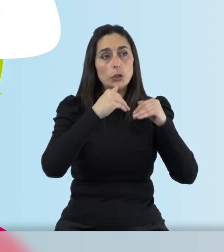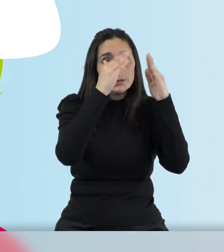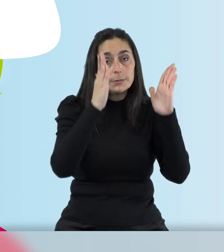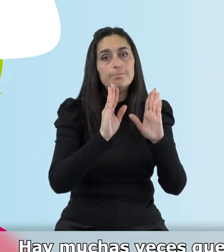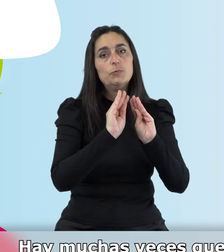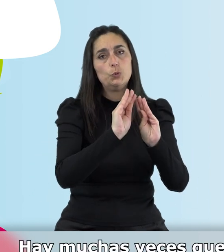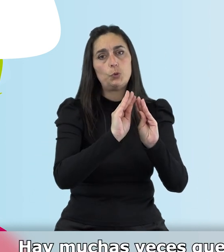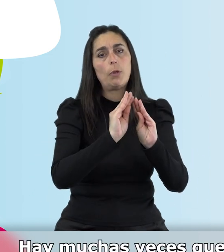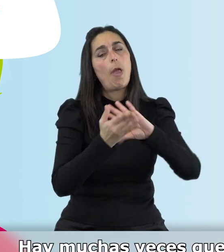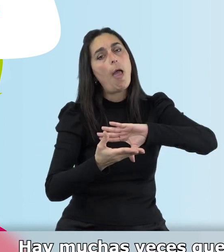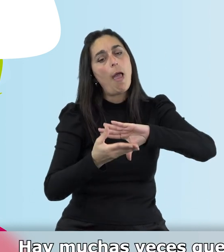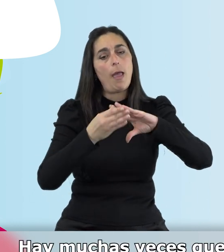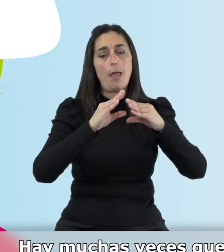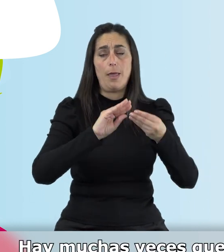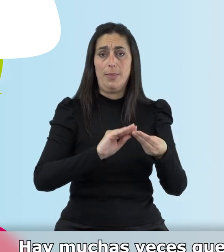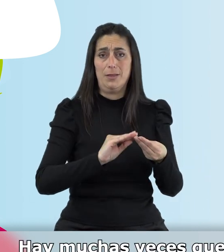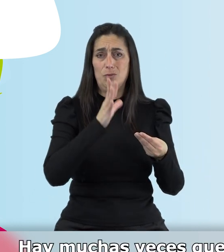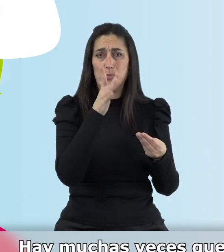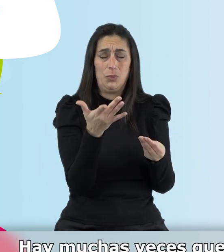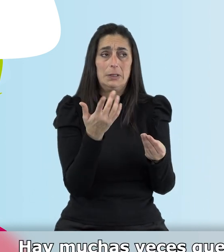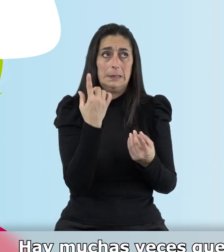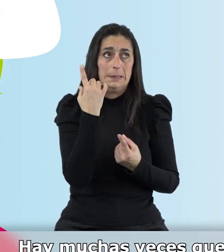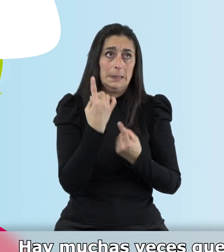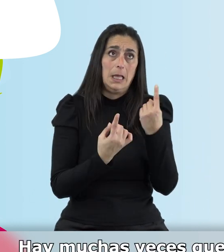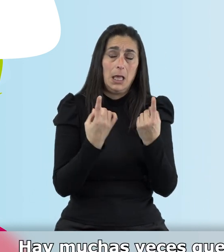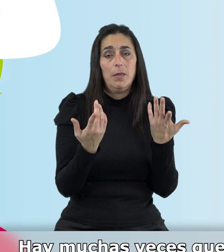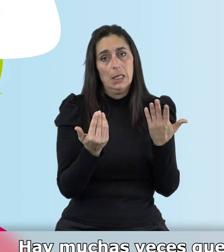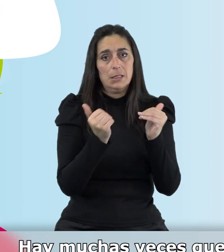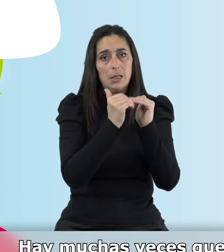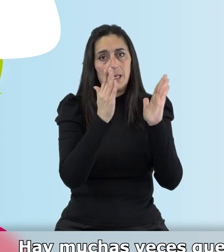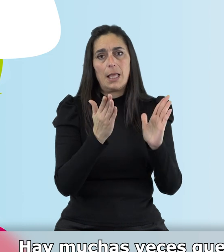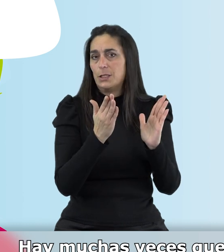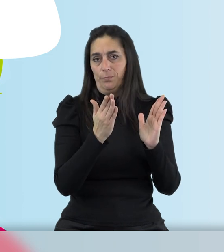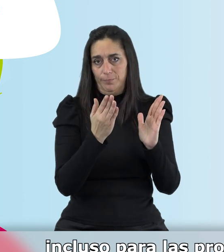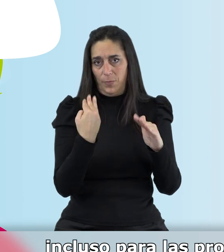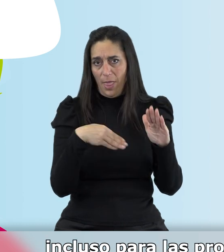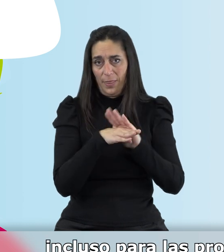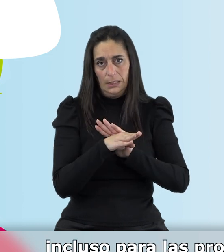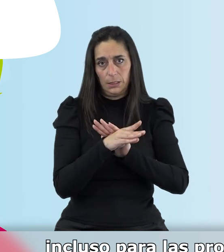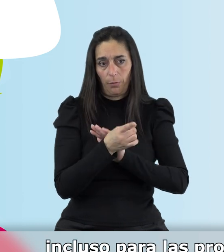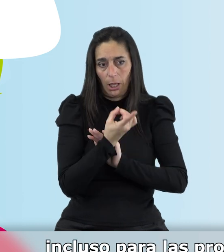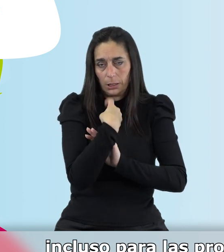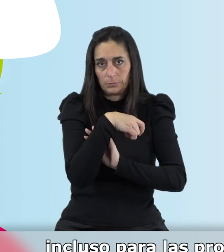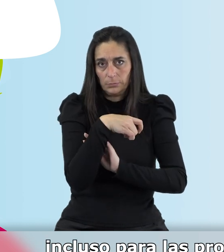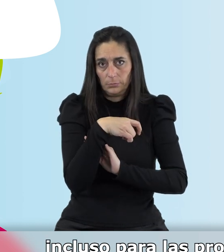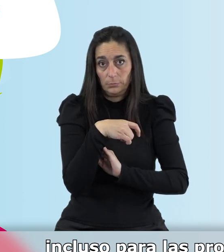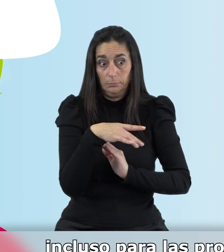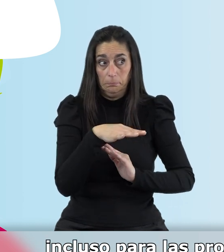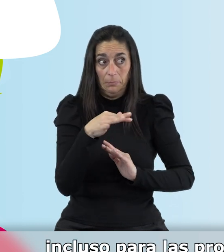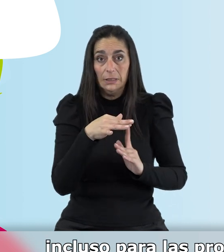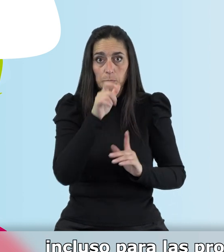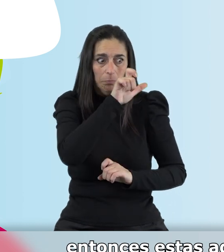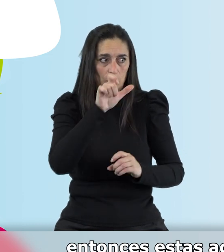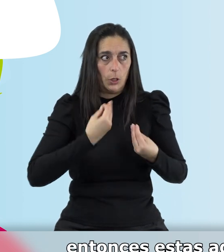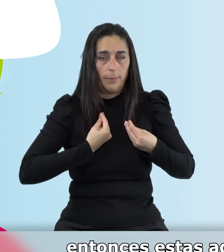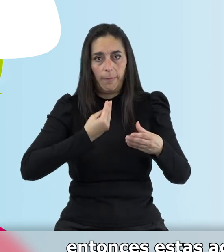Bueno, hay muchas veces que estos domicilios pues están bastante poco accesibles, incluso para las propias personas que